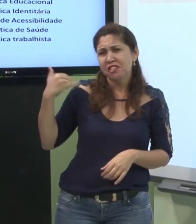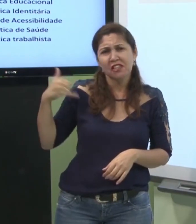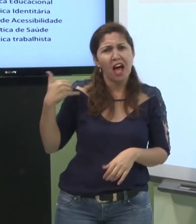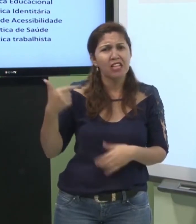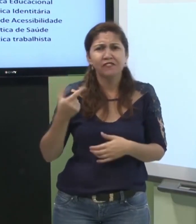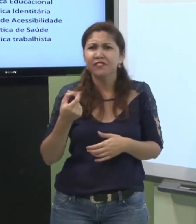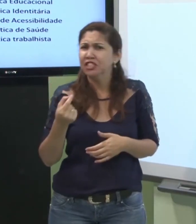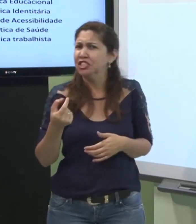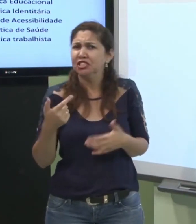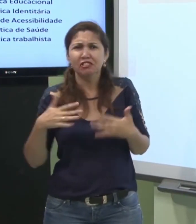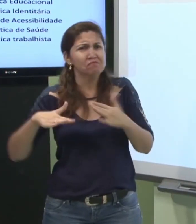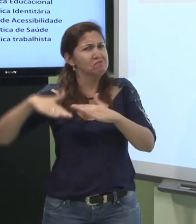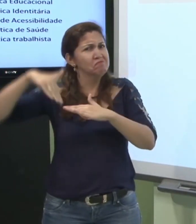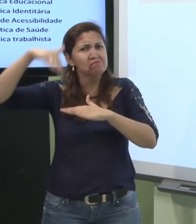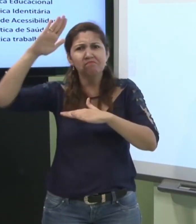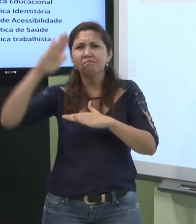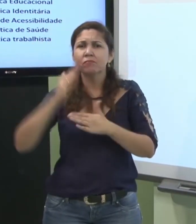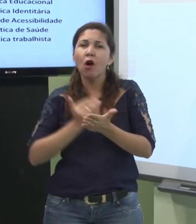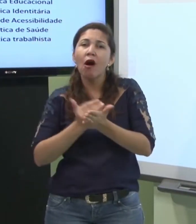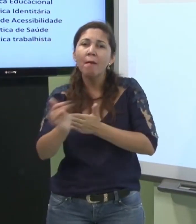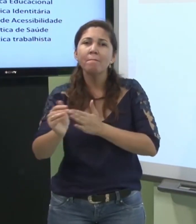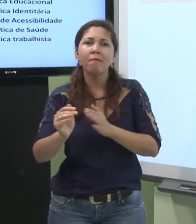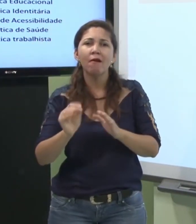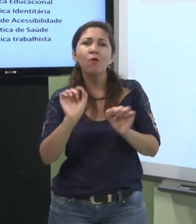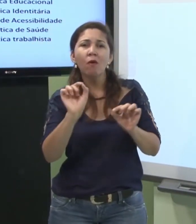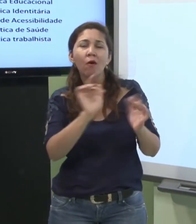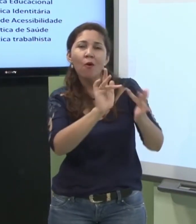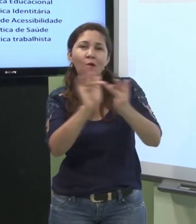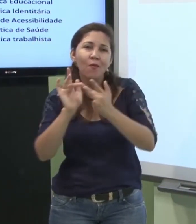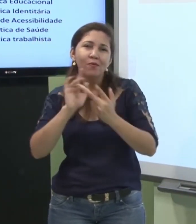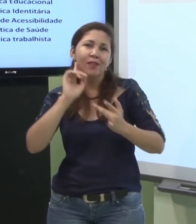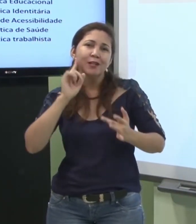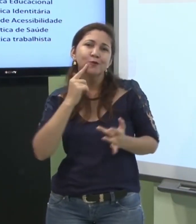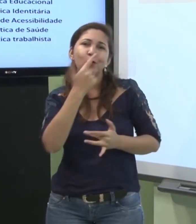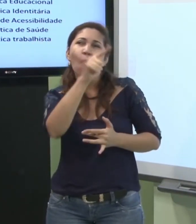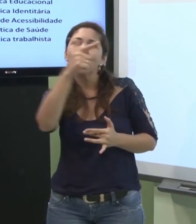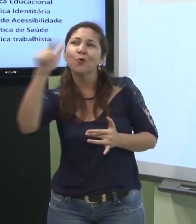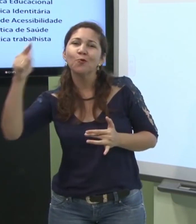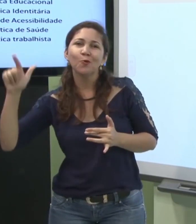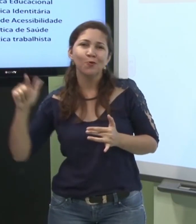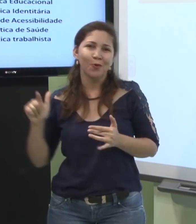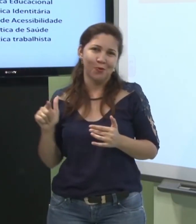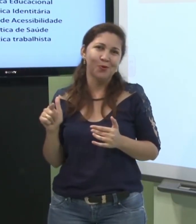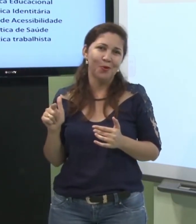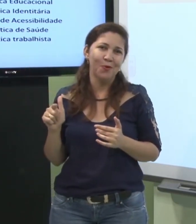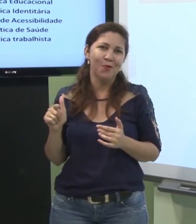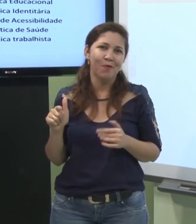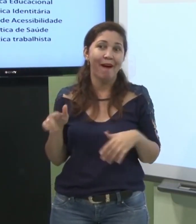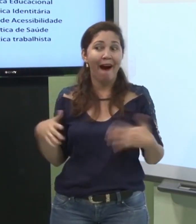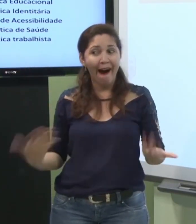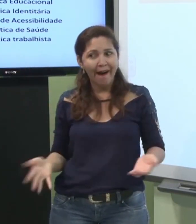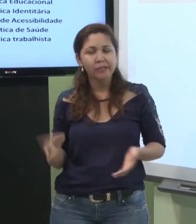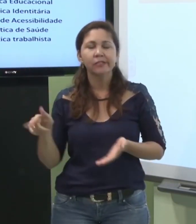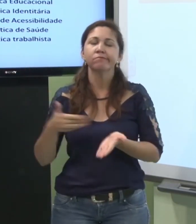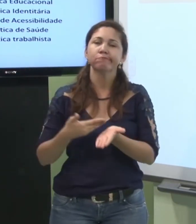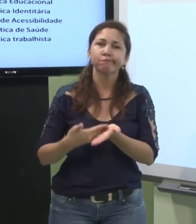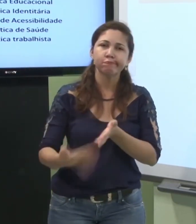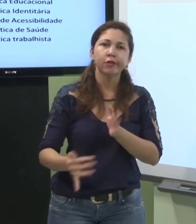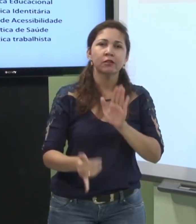passando e mais ou menos com 20 anos elas começam a ter contato com outros surdos aí elas começam